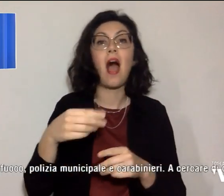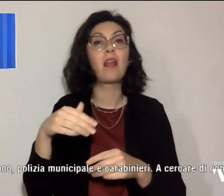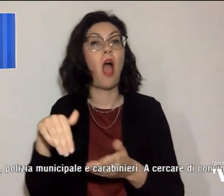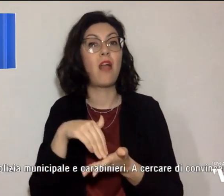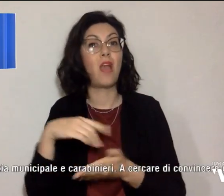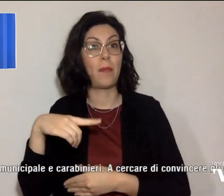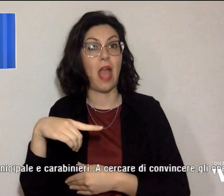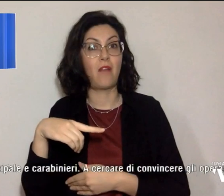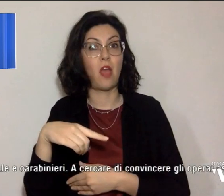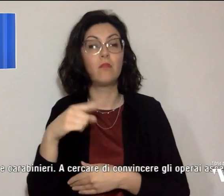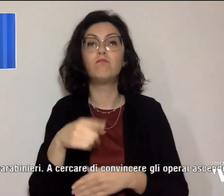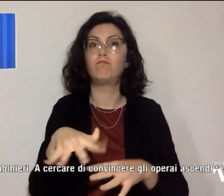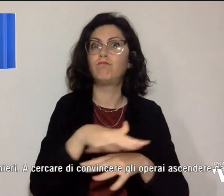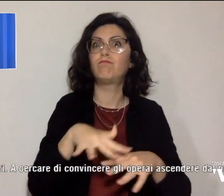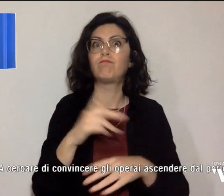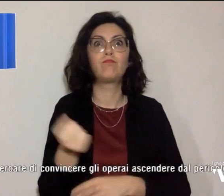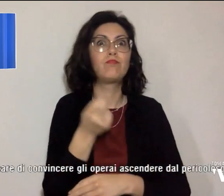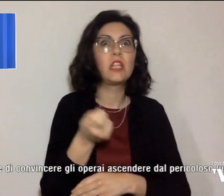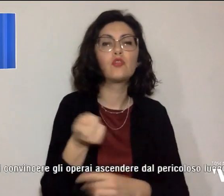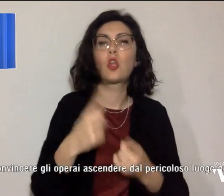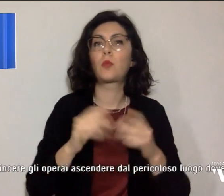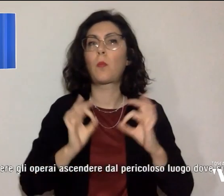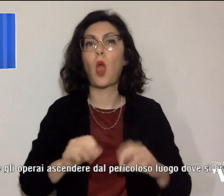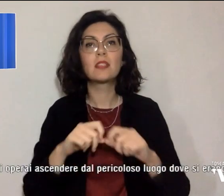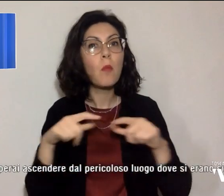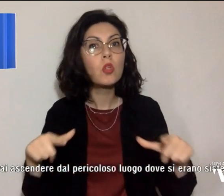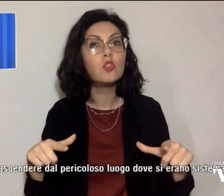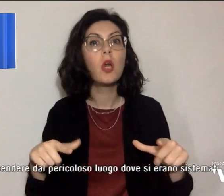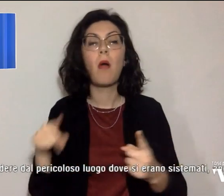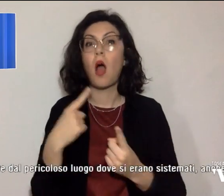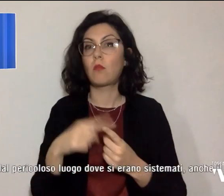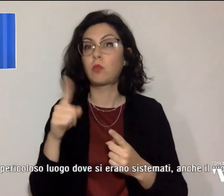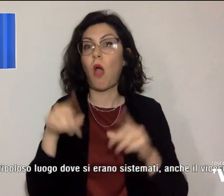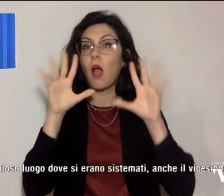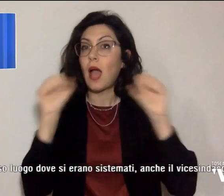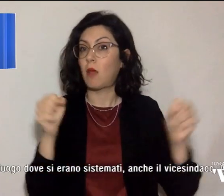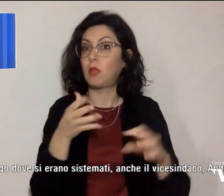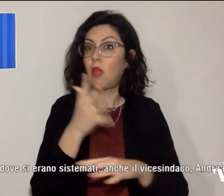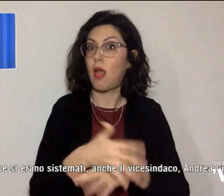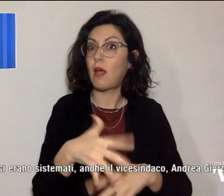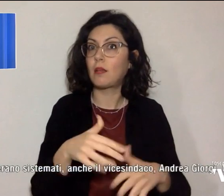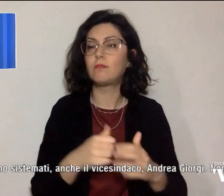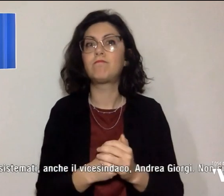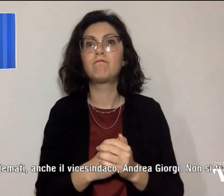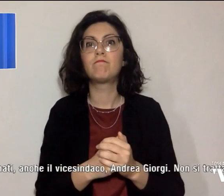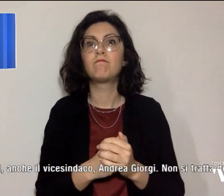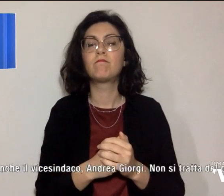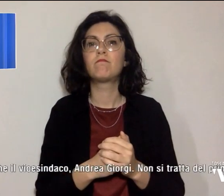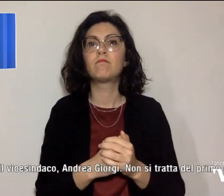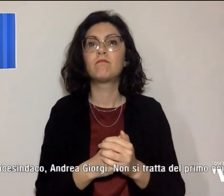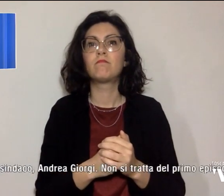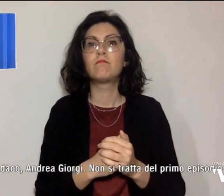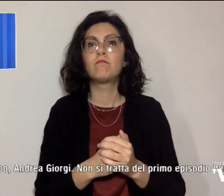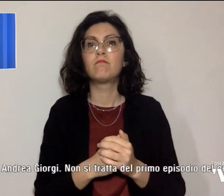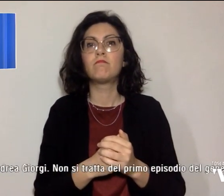posto vigili del fuoco, polizia municipale e carabinieri. A cercare di convincere gli